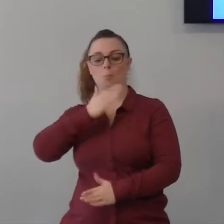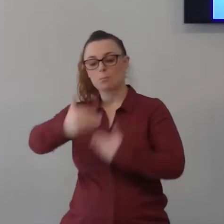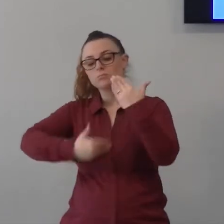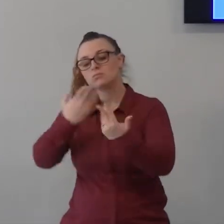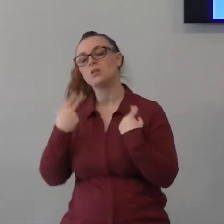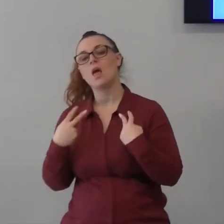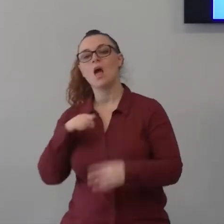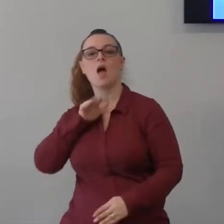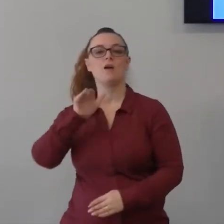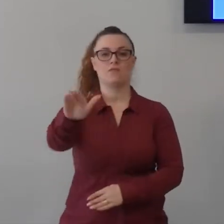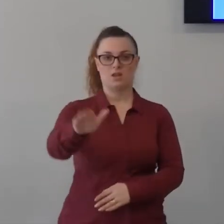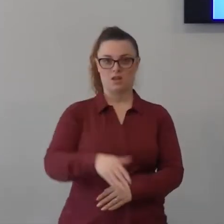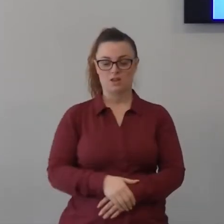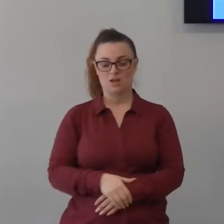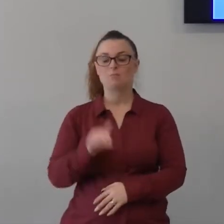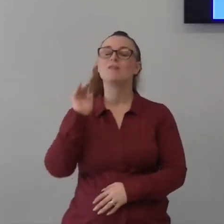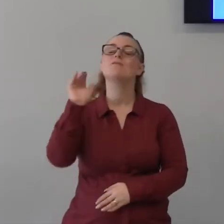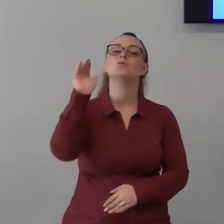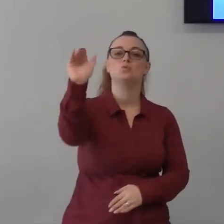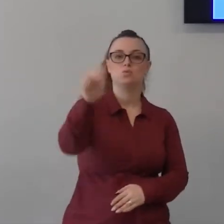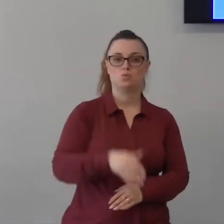replicare quello che lui ha insegnato